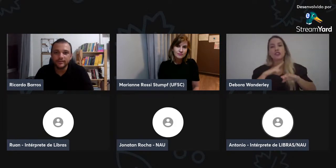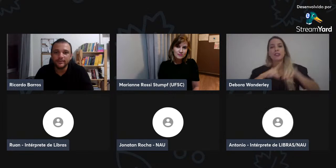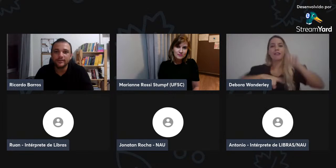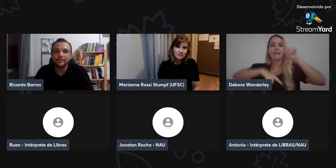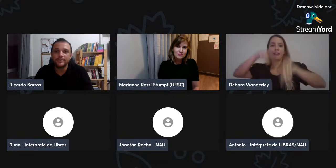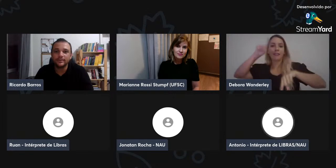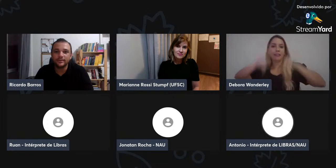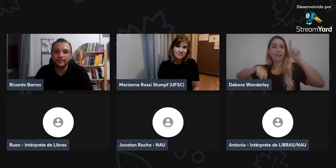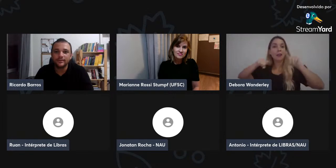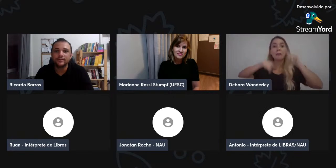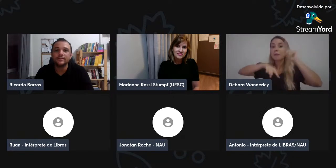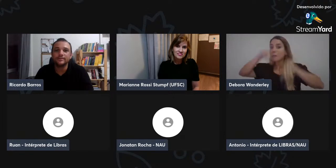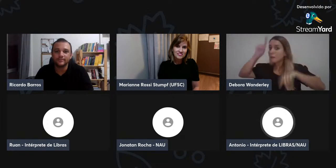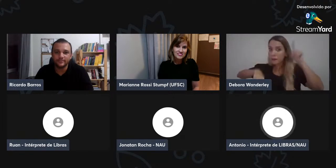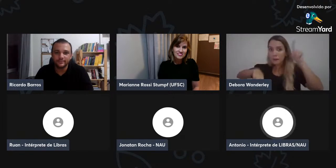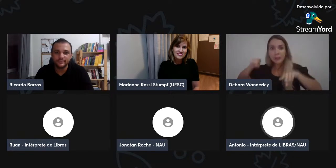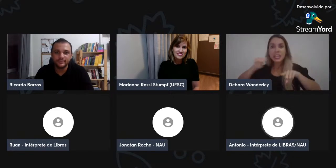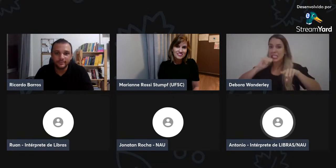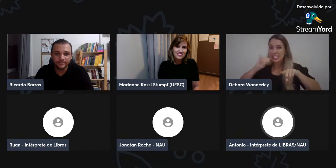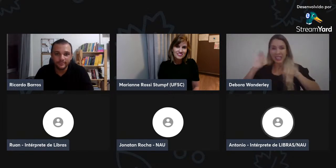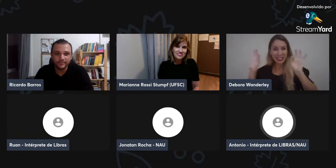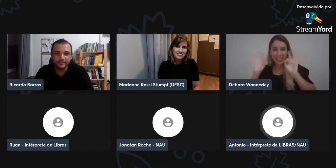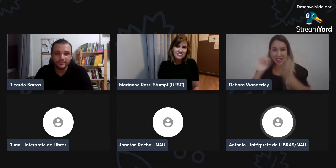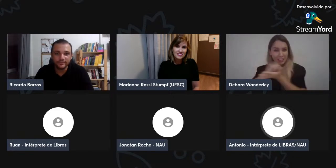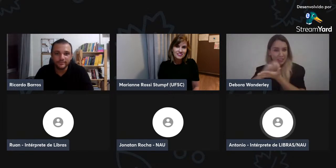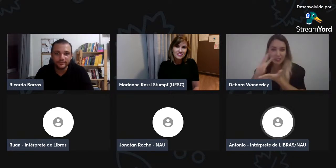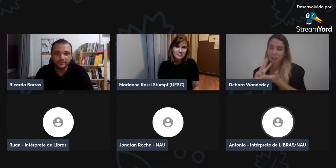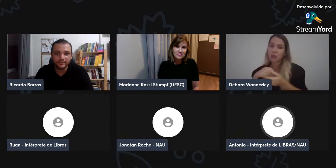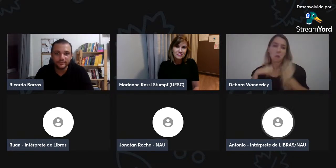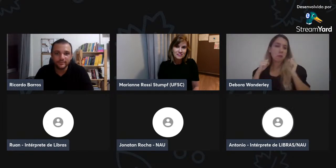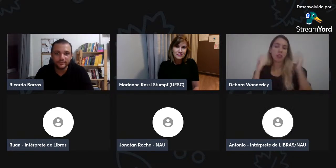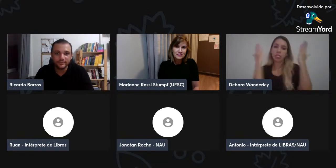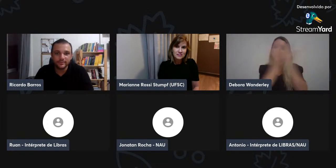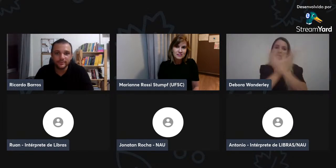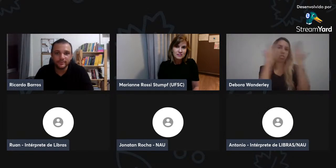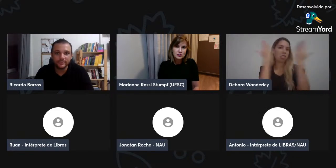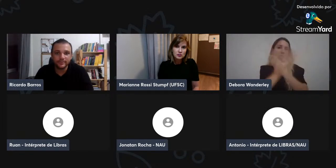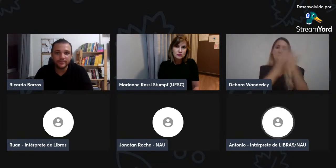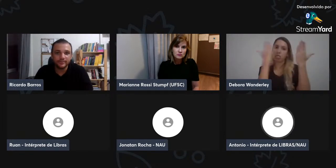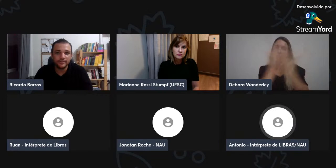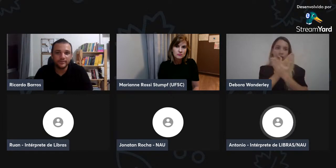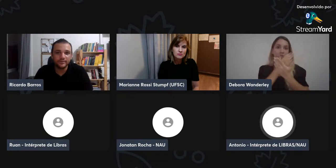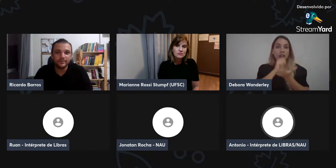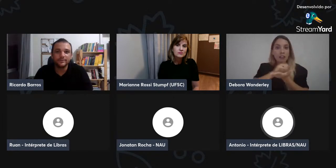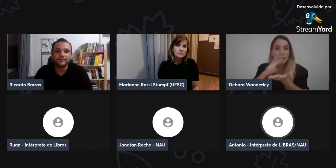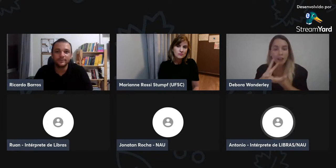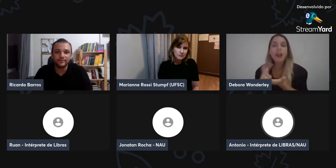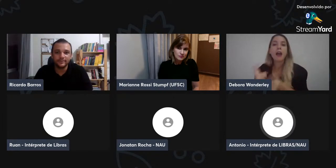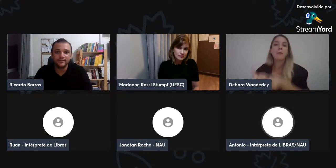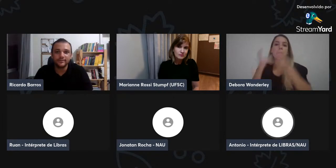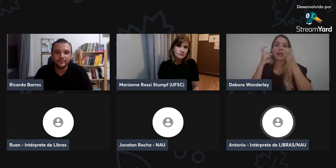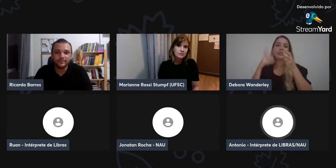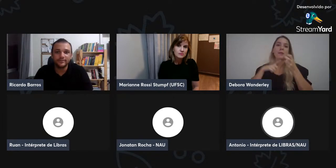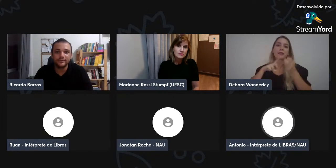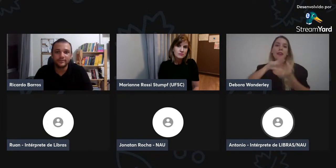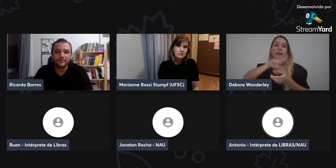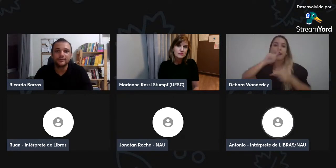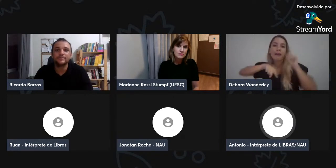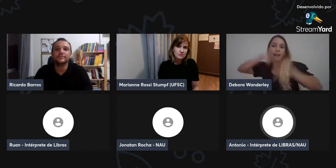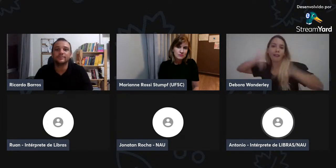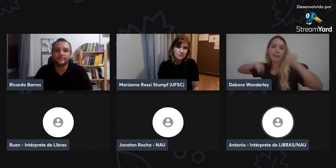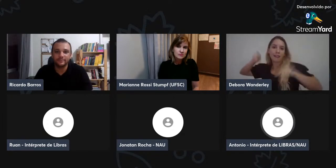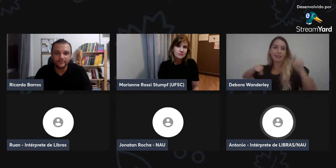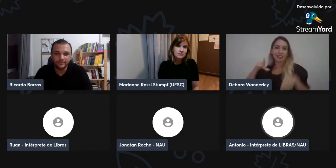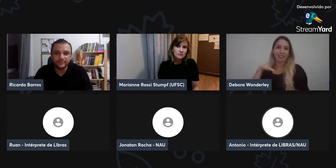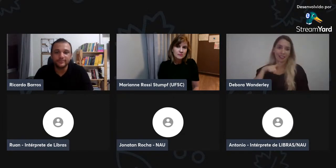coisa aí. Então, eu fiz o quê? Essas variações, essas variações que eu não tinha percebido,